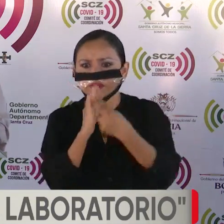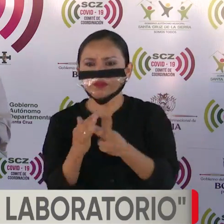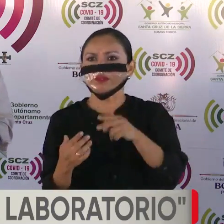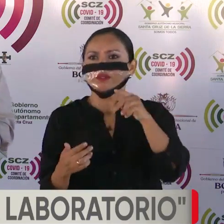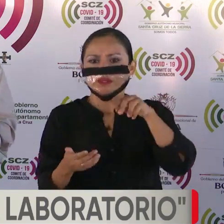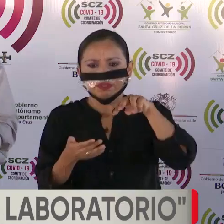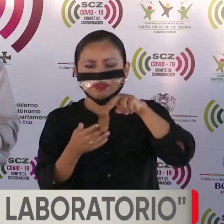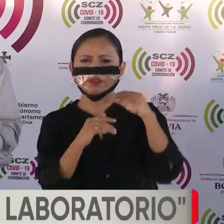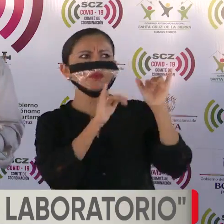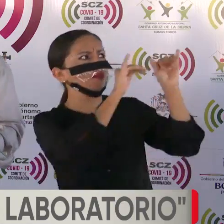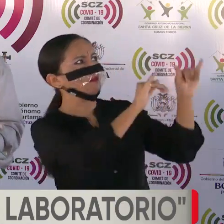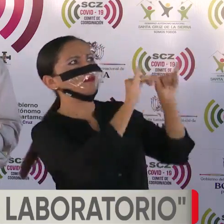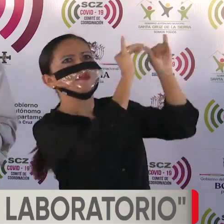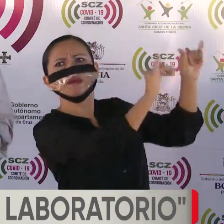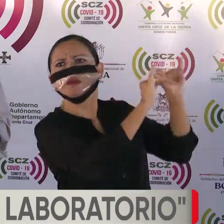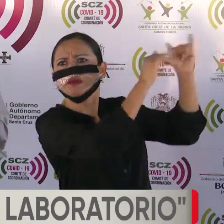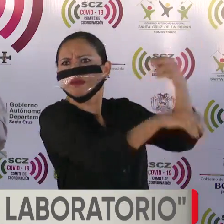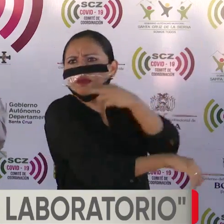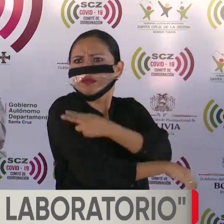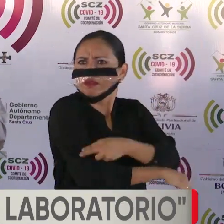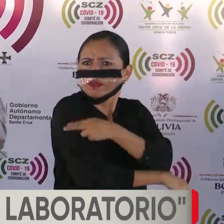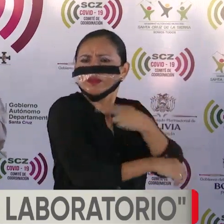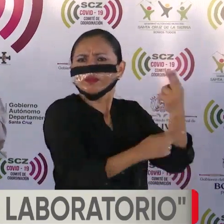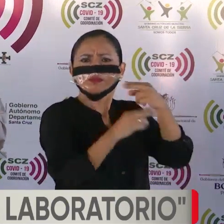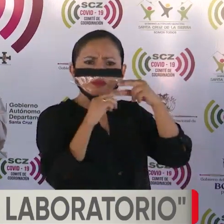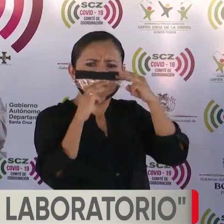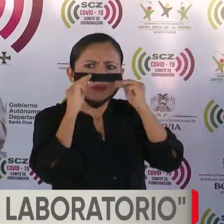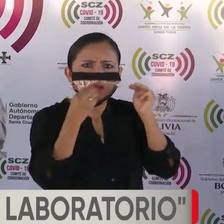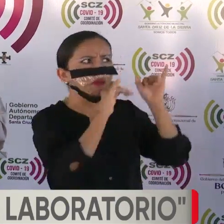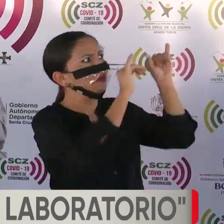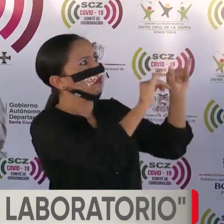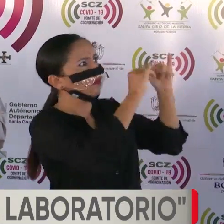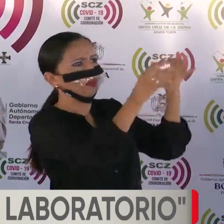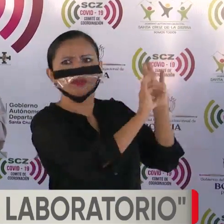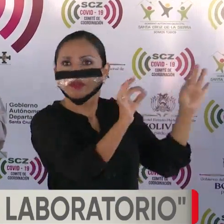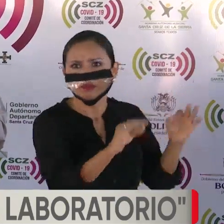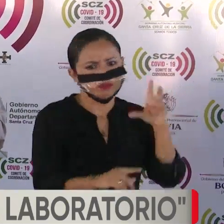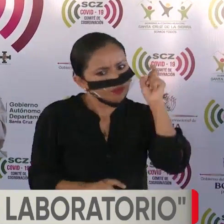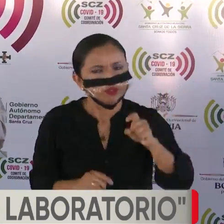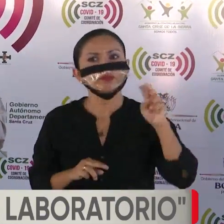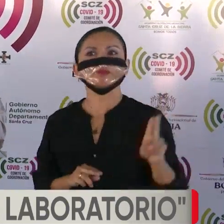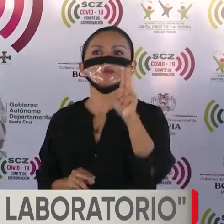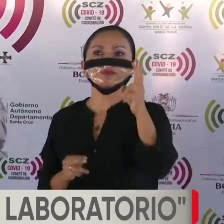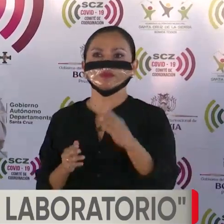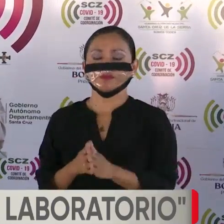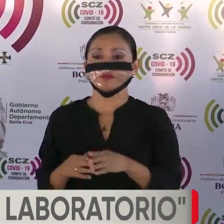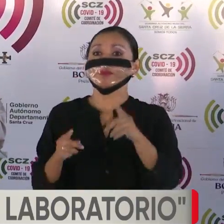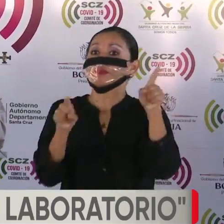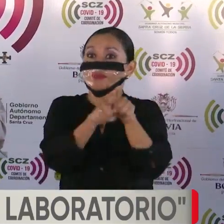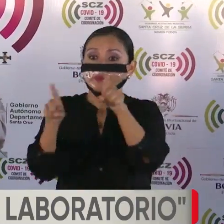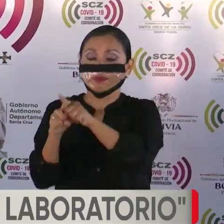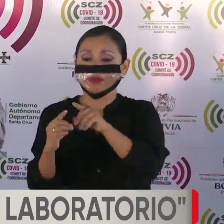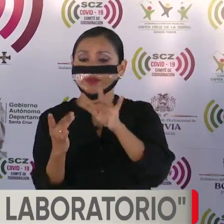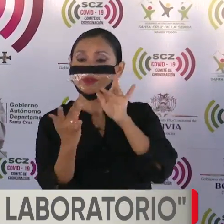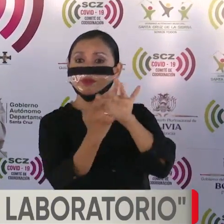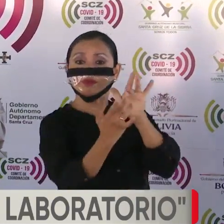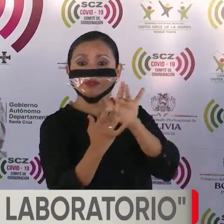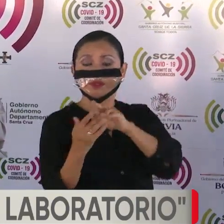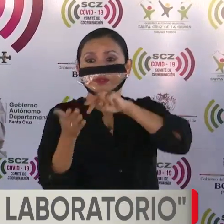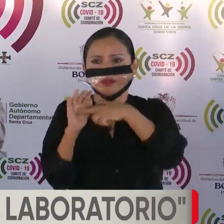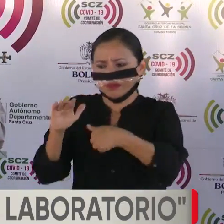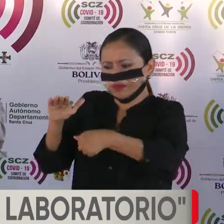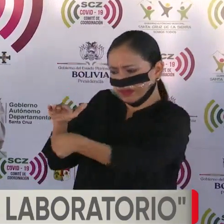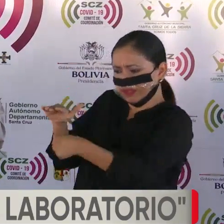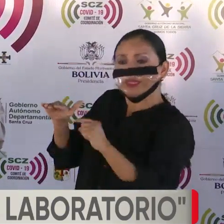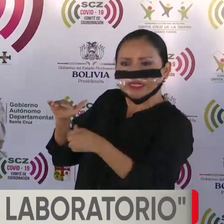duermen en el hospital de Montero. La segunda estrategia pasa por la prevención del contagio. El confinamiento